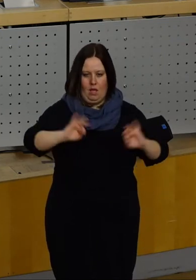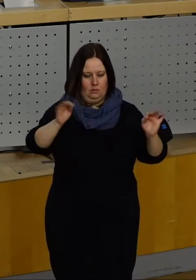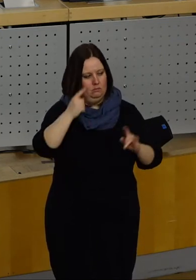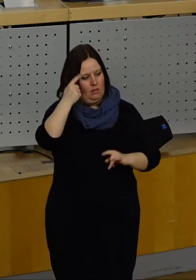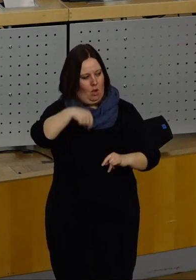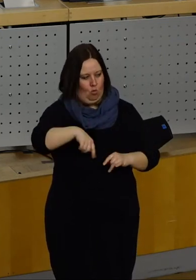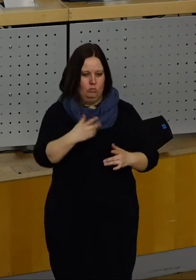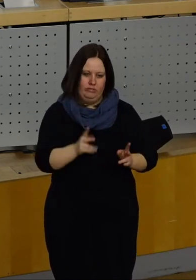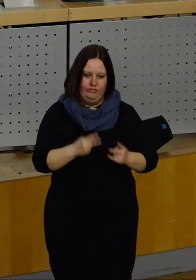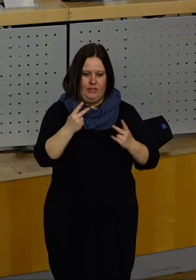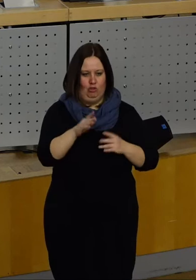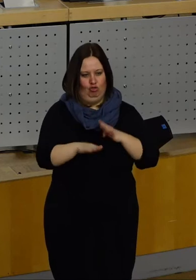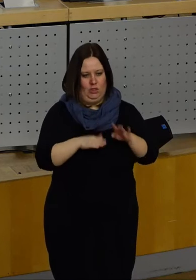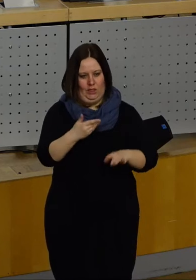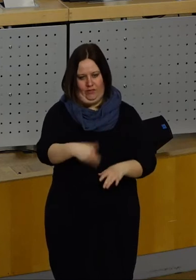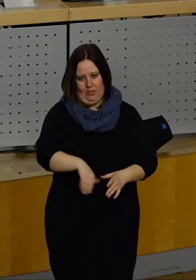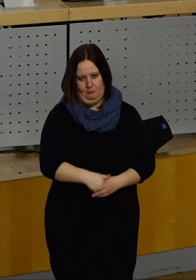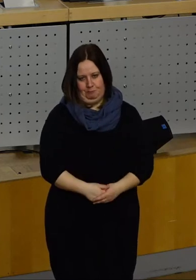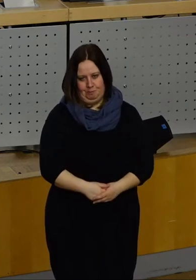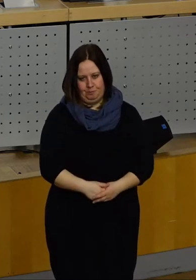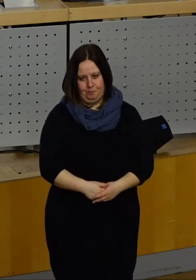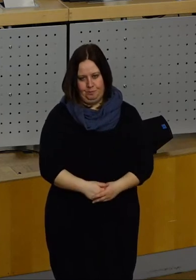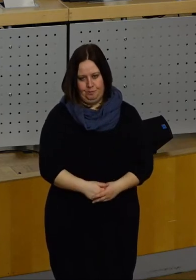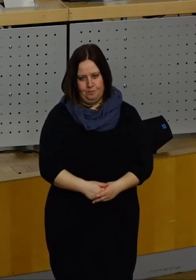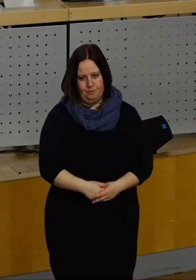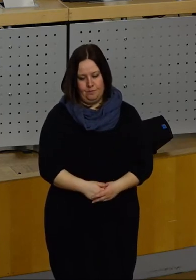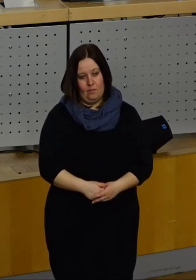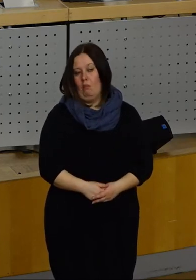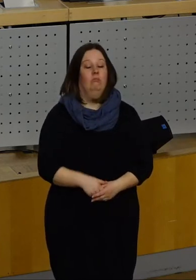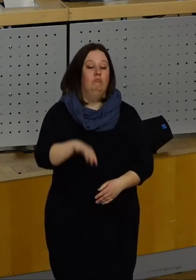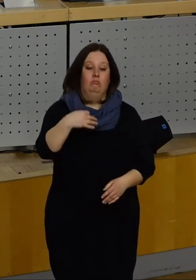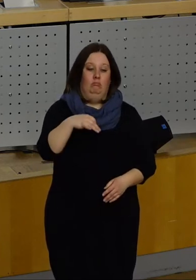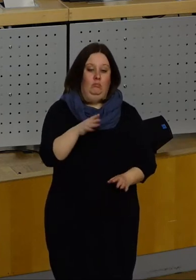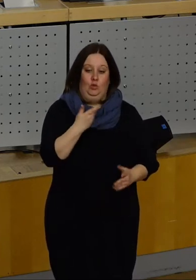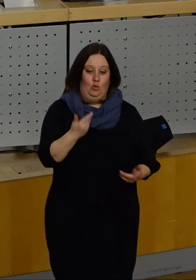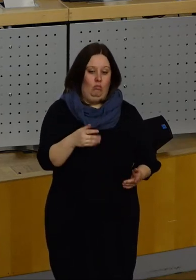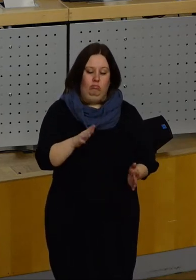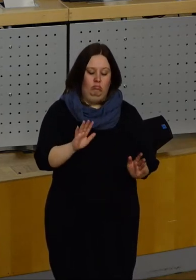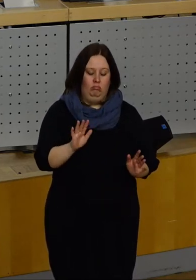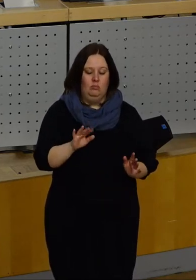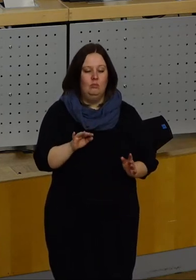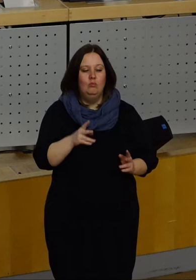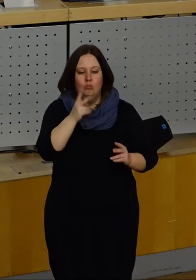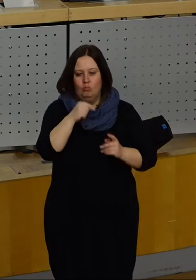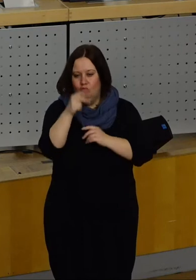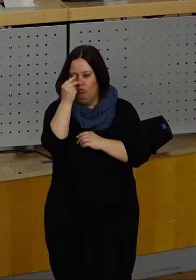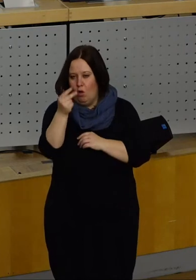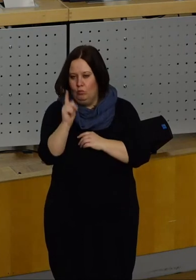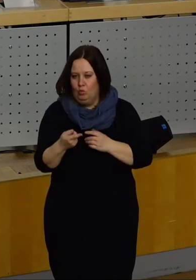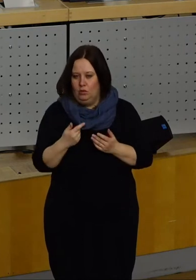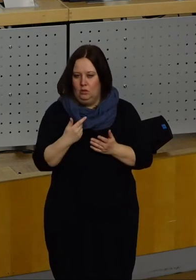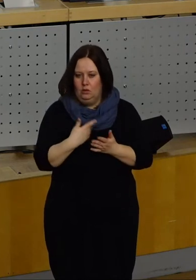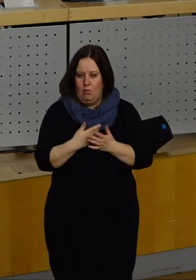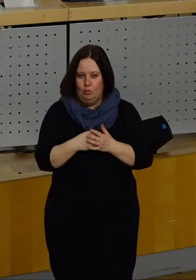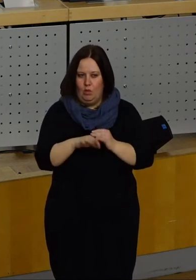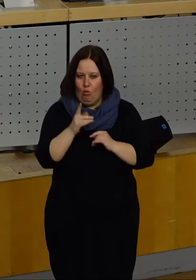ein wichtiger und richtiger Schritt. Allein damit ist es nicht getan. Man muss auch aufpassen, dass sich dies nicht zu einem